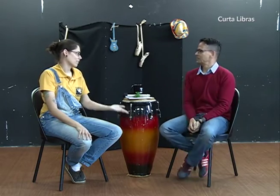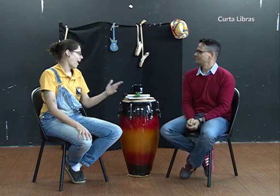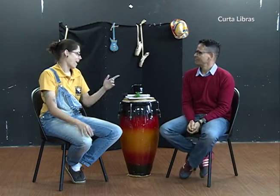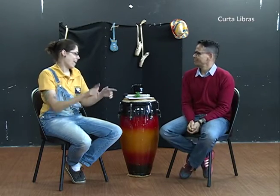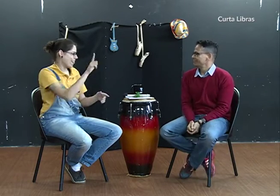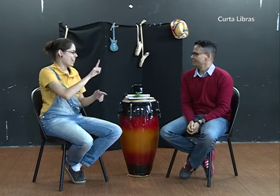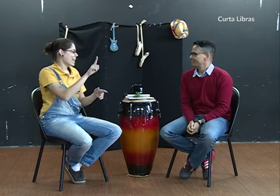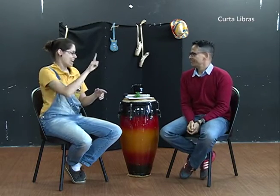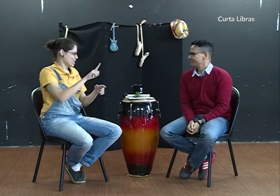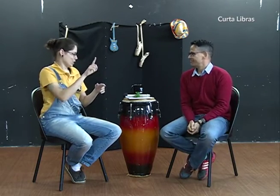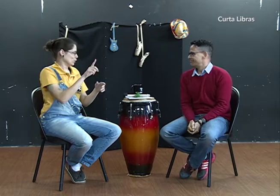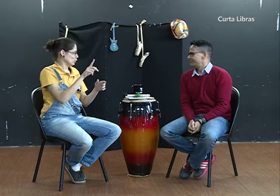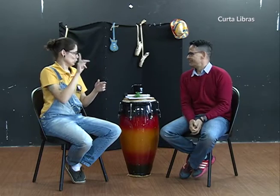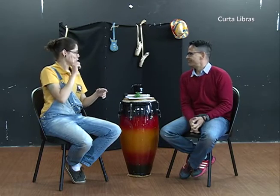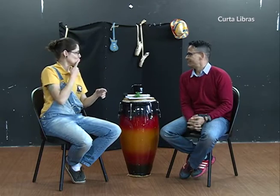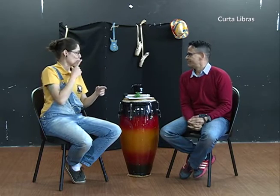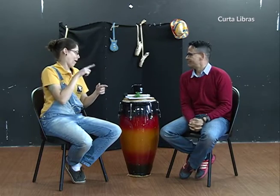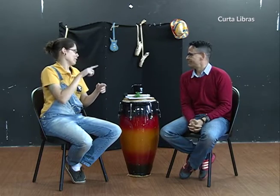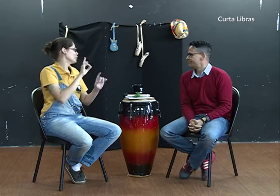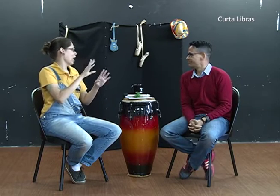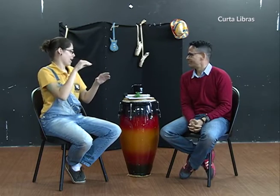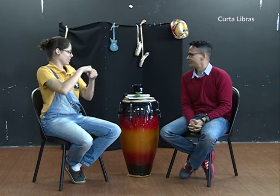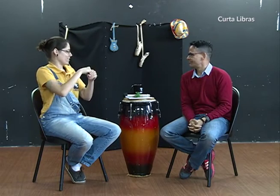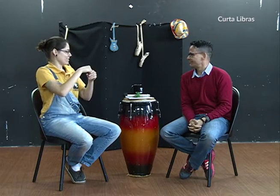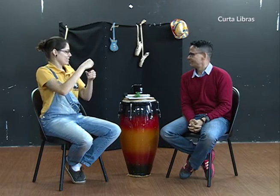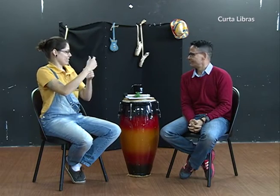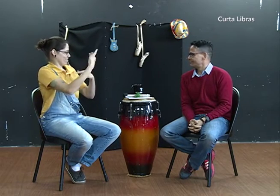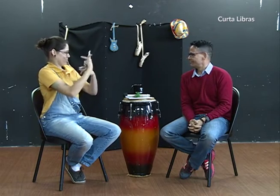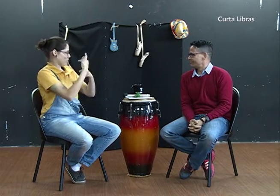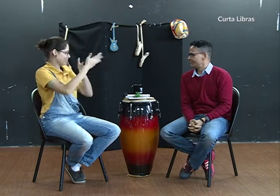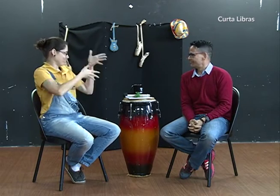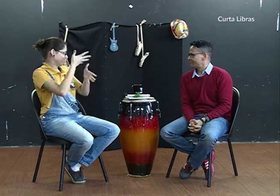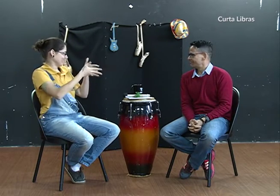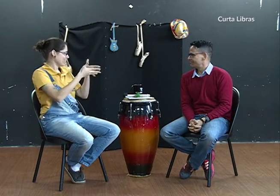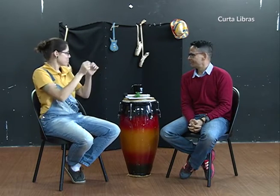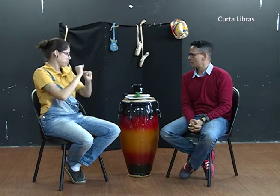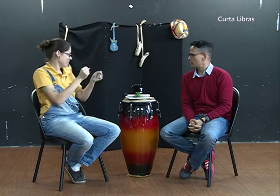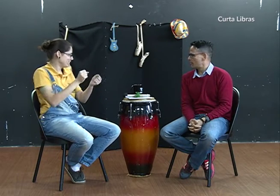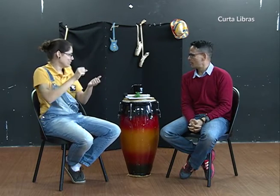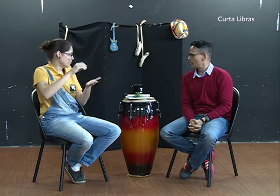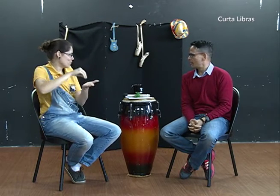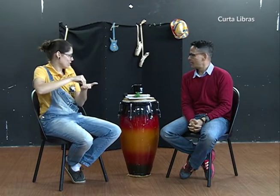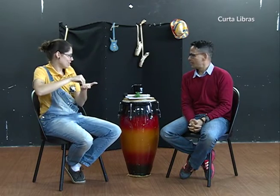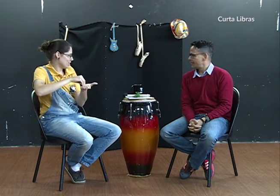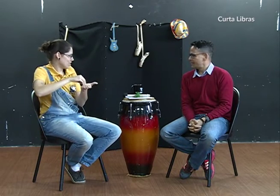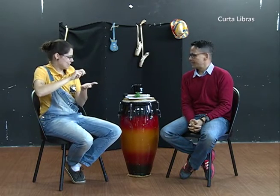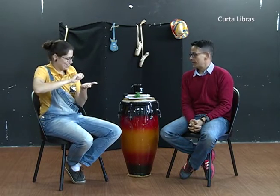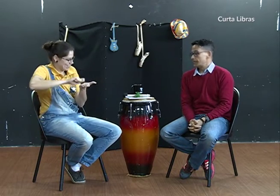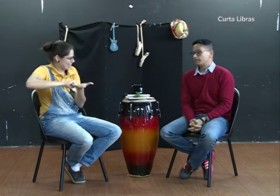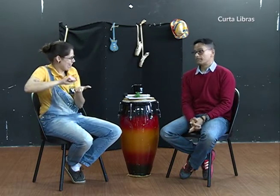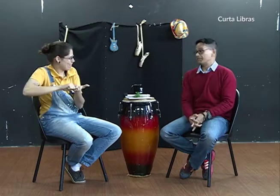surda, os registros são feitos através de vídeos. Seria impossível fazer o registro em língua portuguesa ou escrita de sinais.